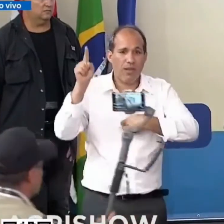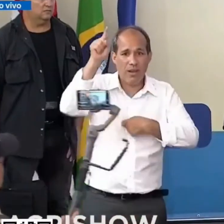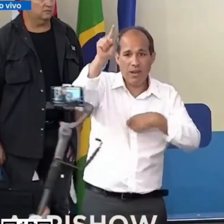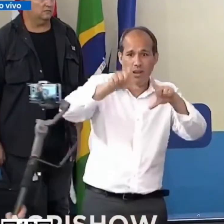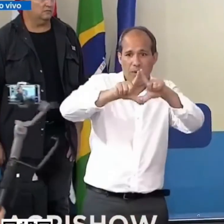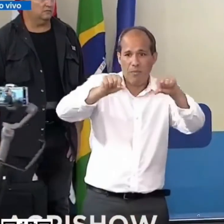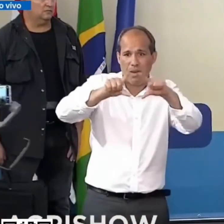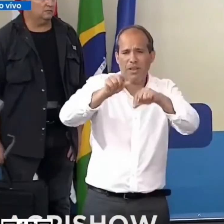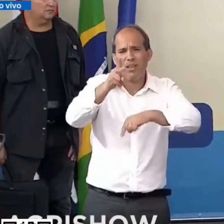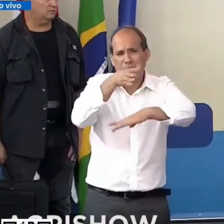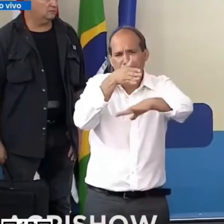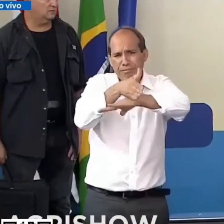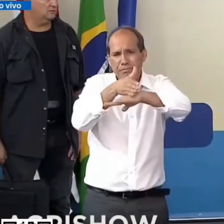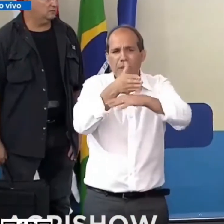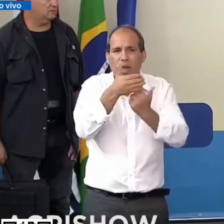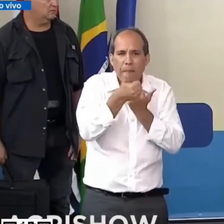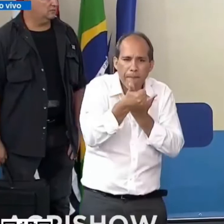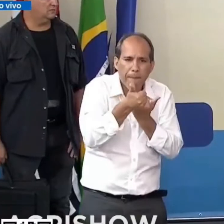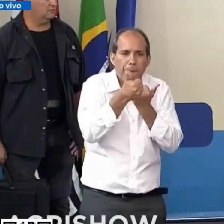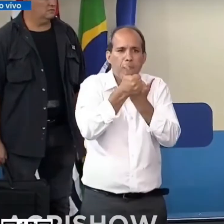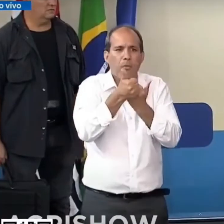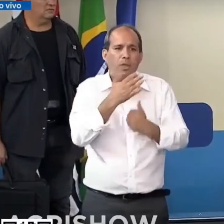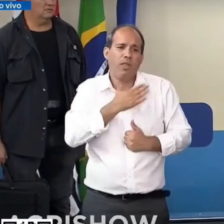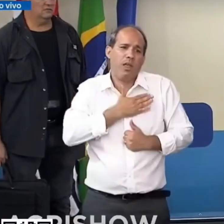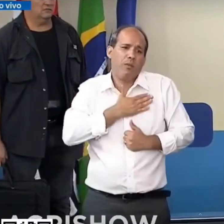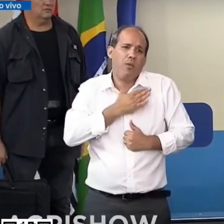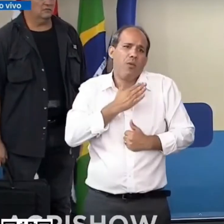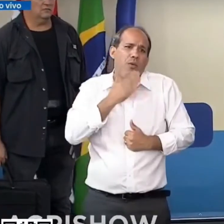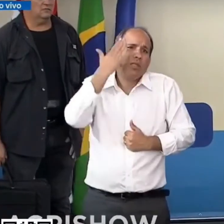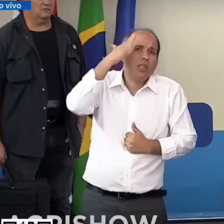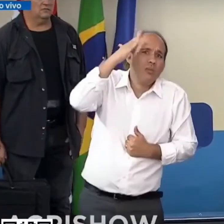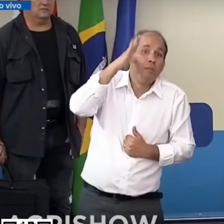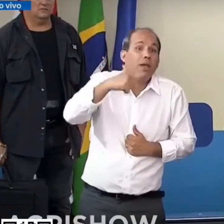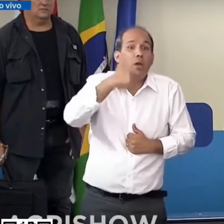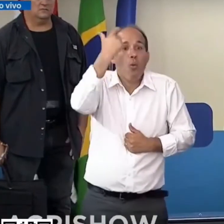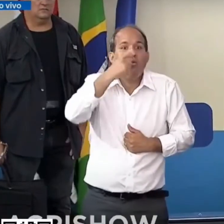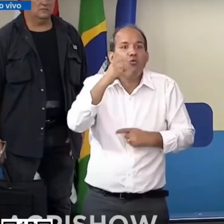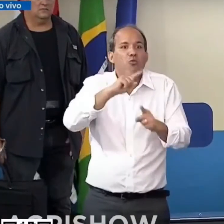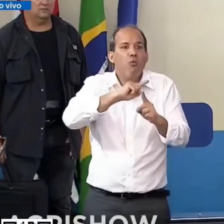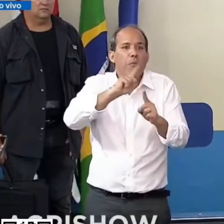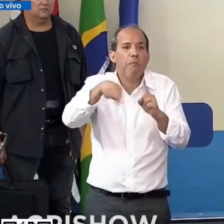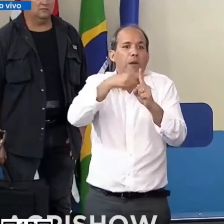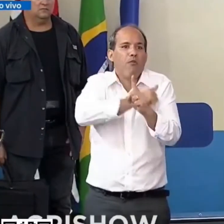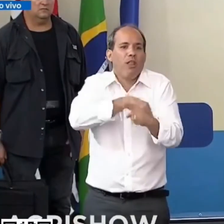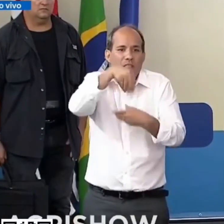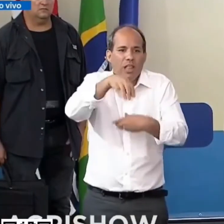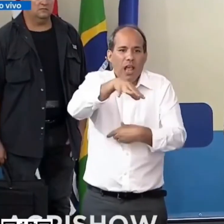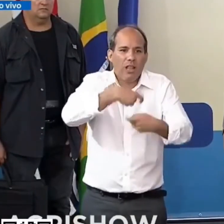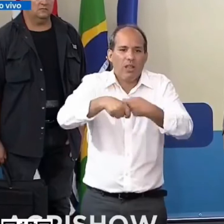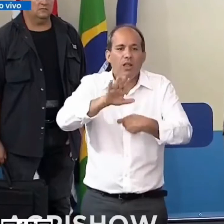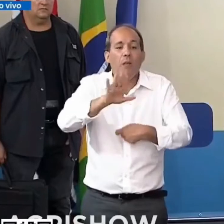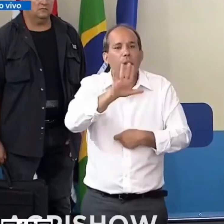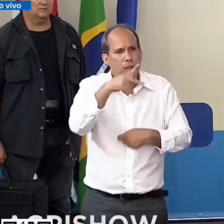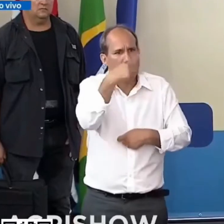participava e colaborava na minha estatura que não era muito grande para esse enorme setor